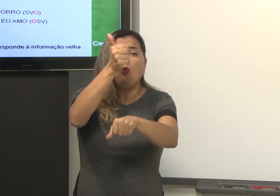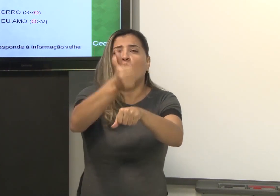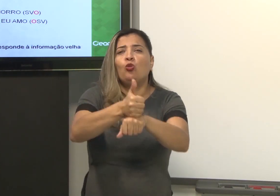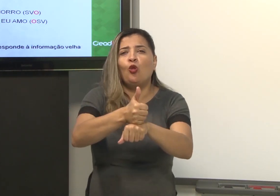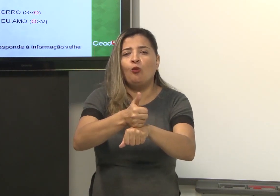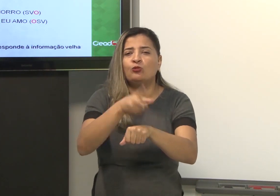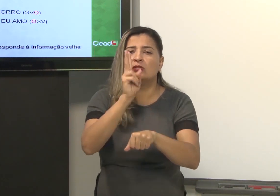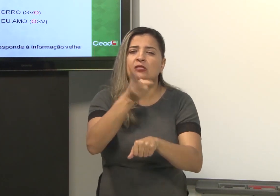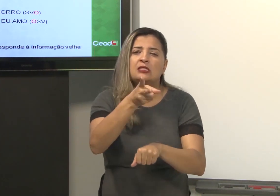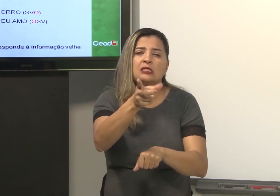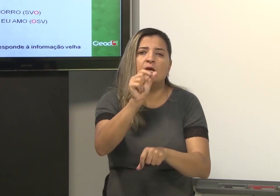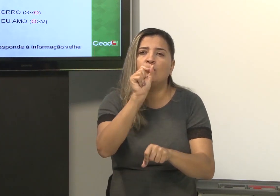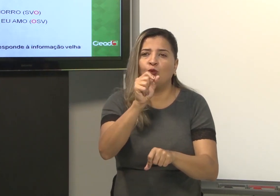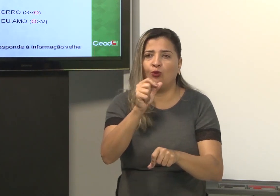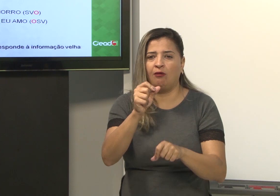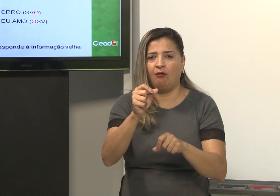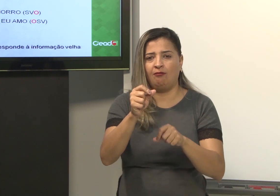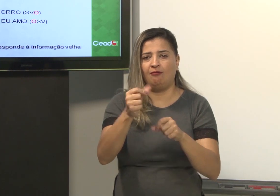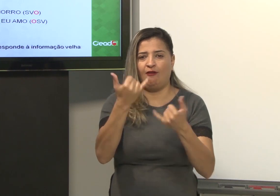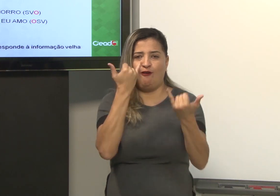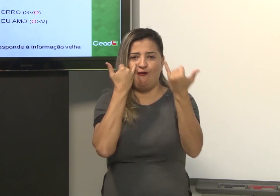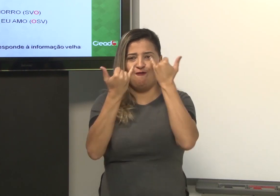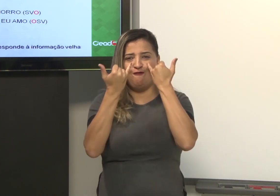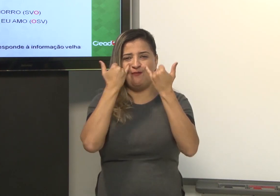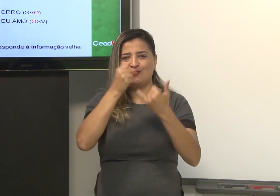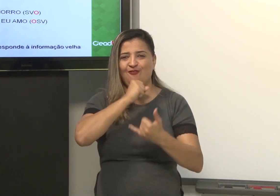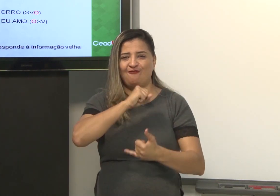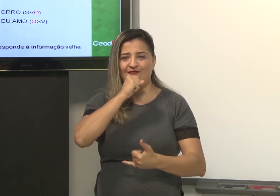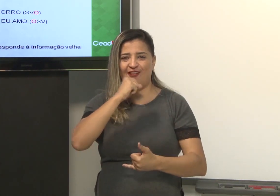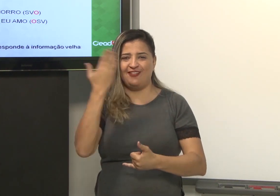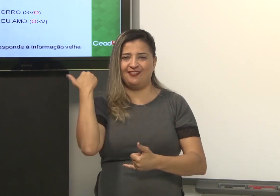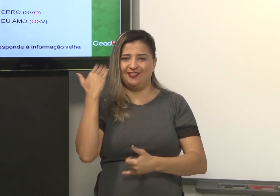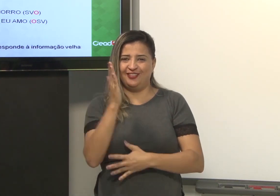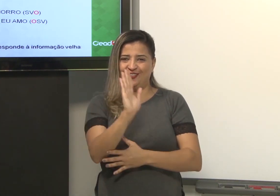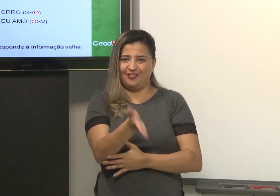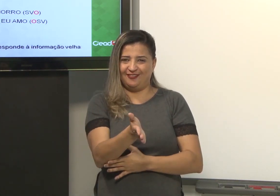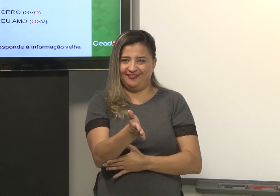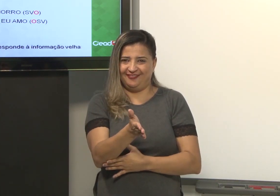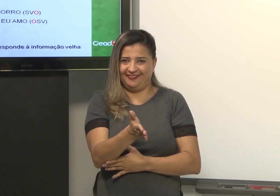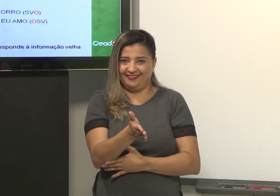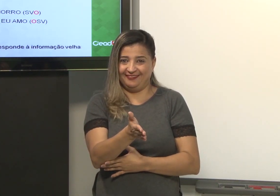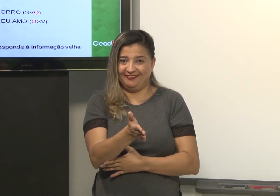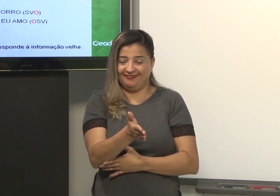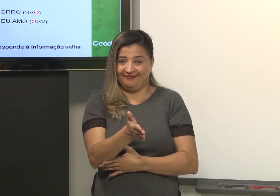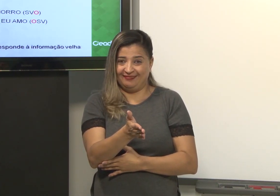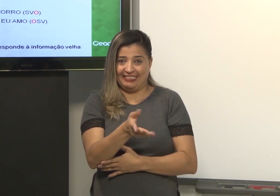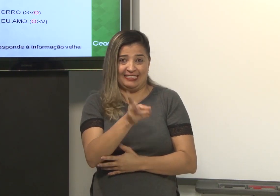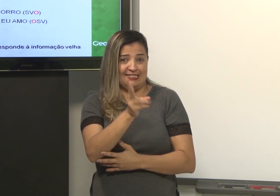está certo. O tópico pode ser usado como informação antiga. Informação mais velha.